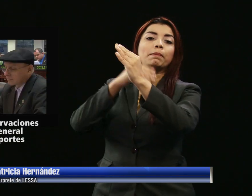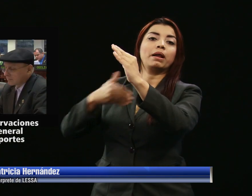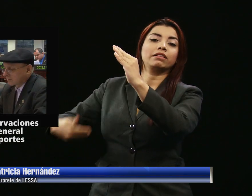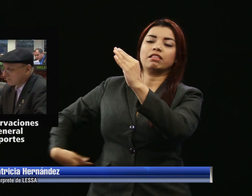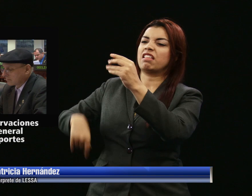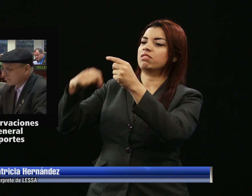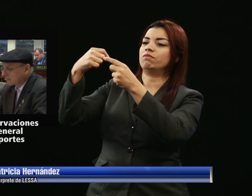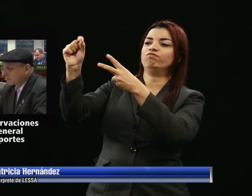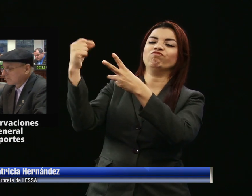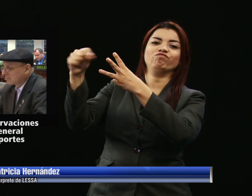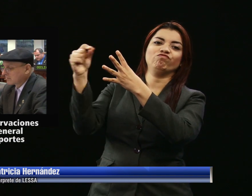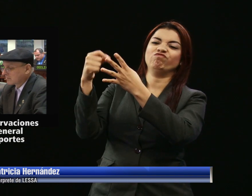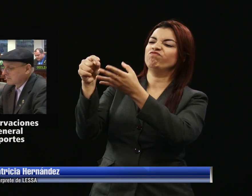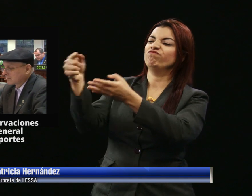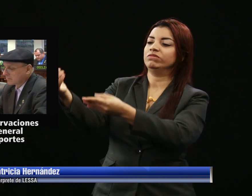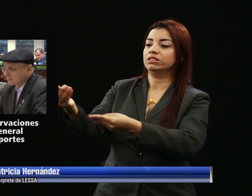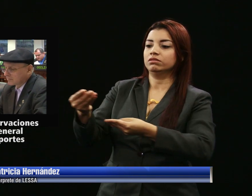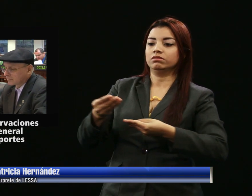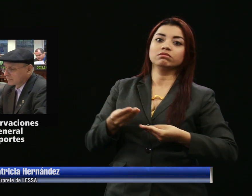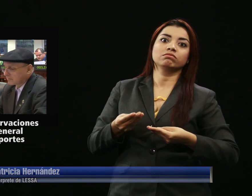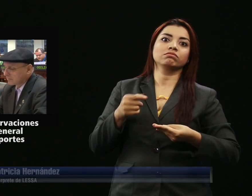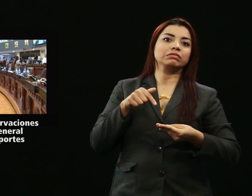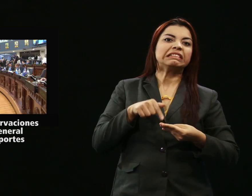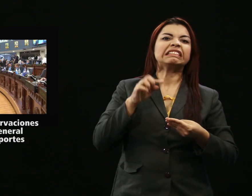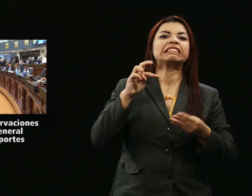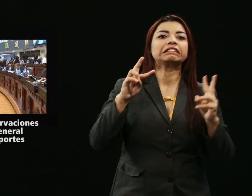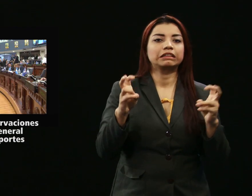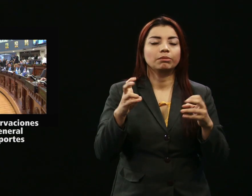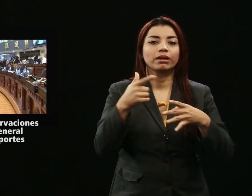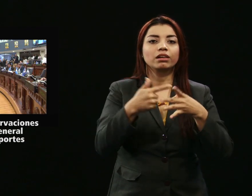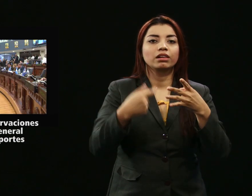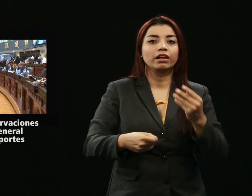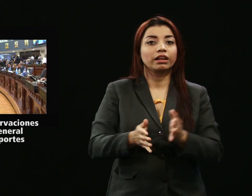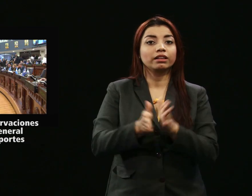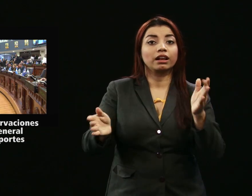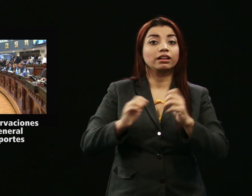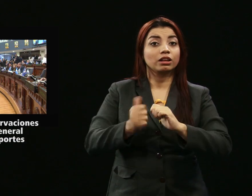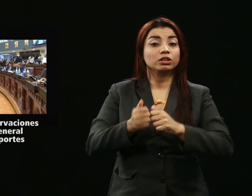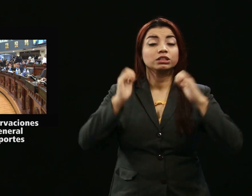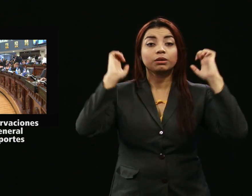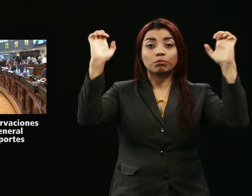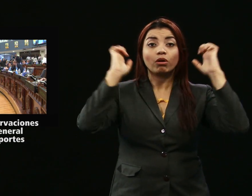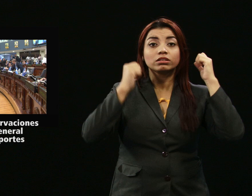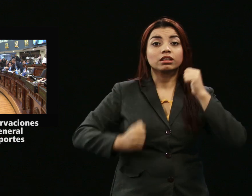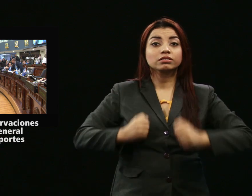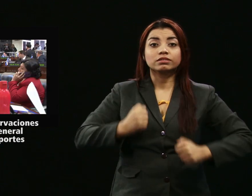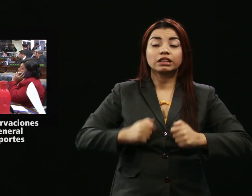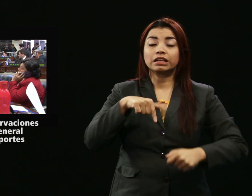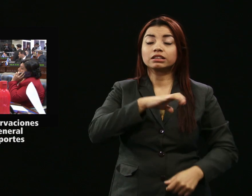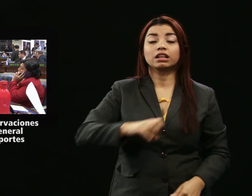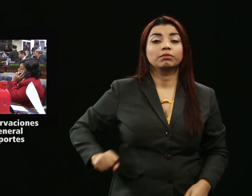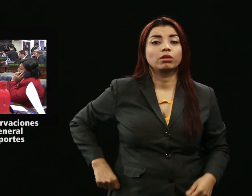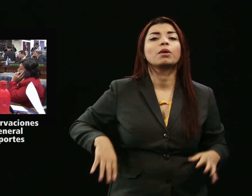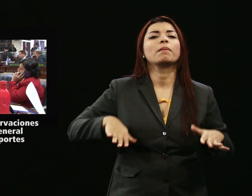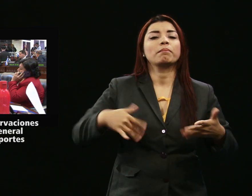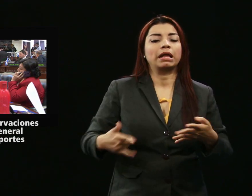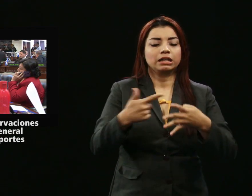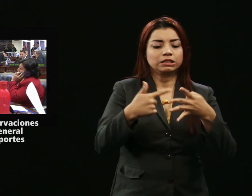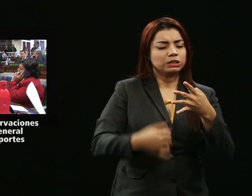Deportes de El Salvador. De esta manera, se da seguridad jurídica a su aplicación y se cumple el objetivo de actualizar la